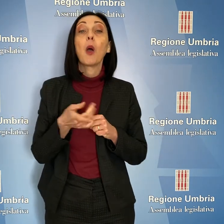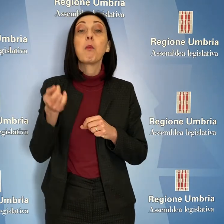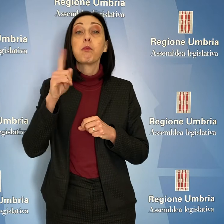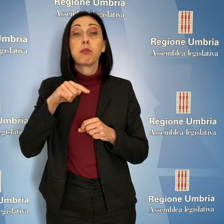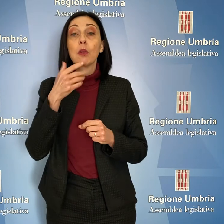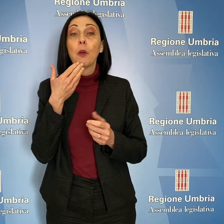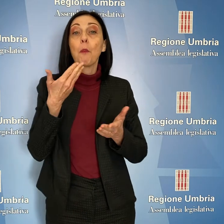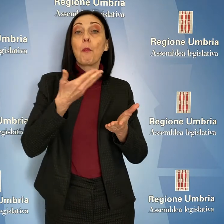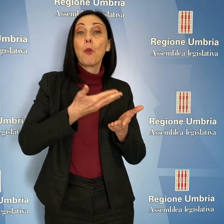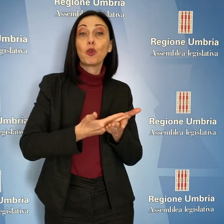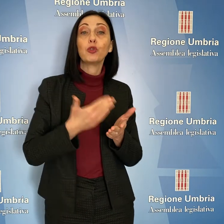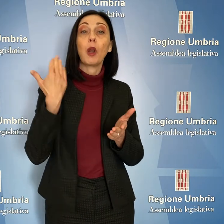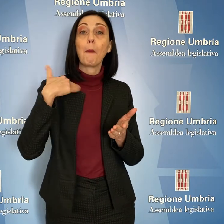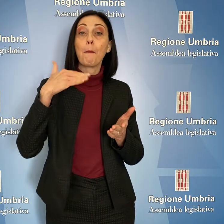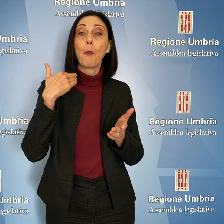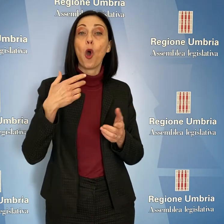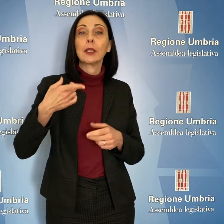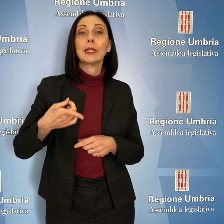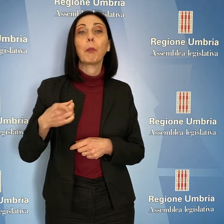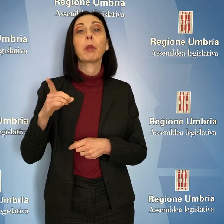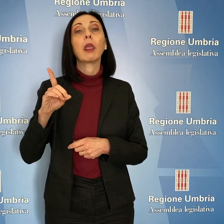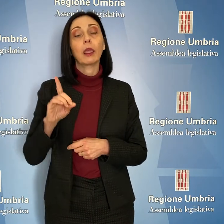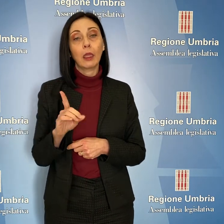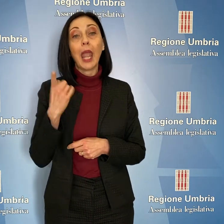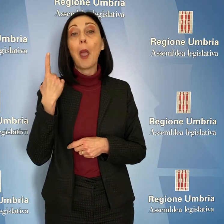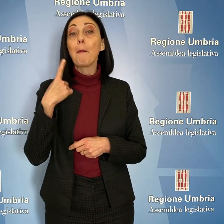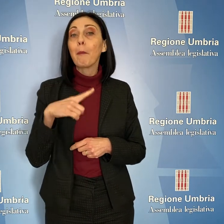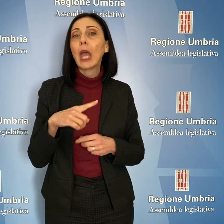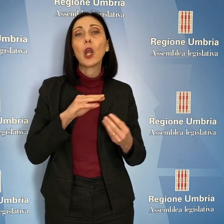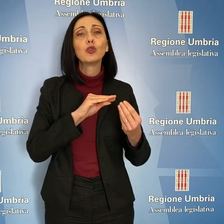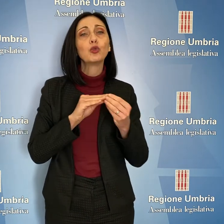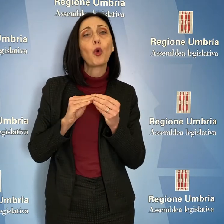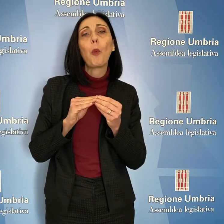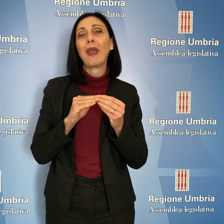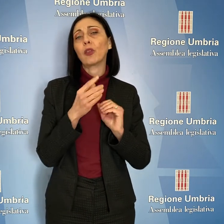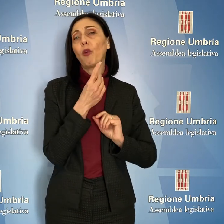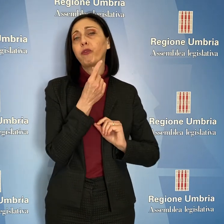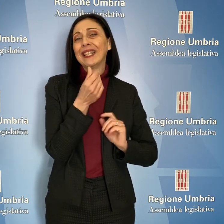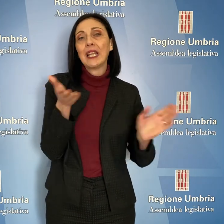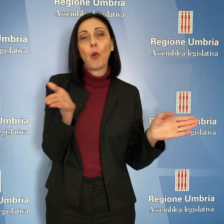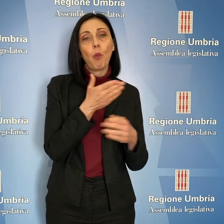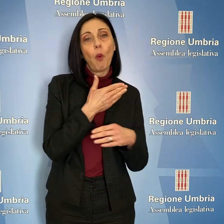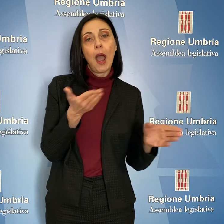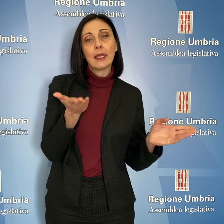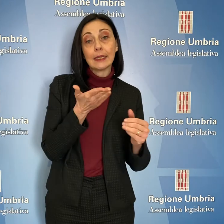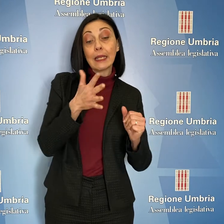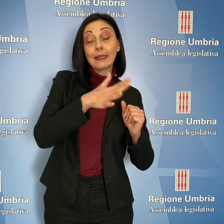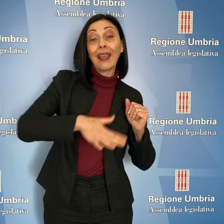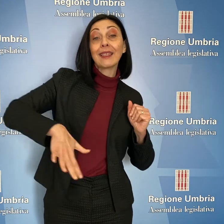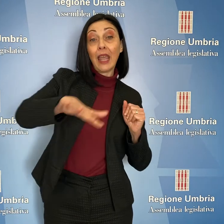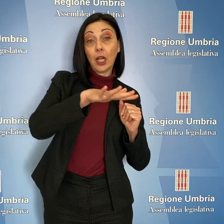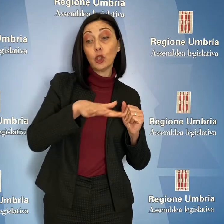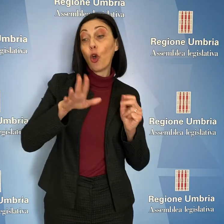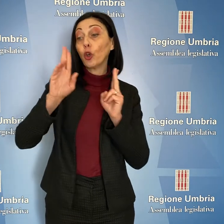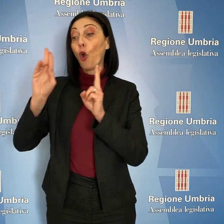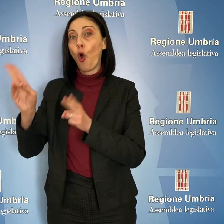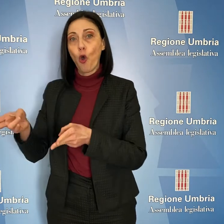PD, che impegnava la Giunta regionale ad attivare ogni strumento finanziario utile a rafforzare l'assistenza territoriale ed